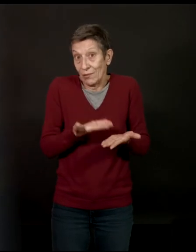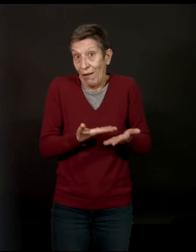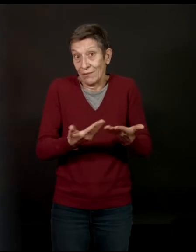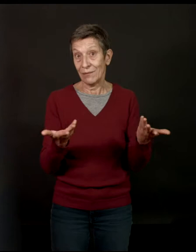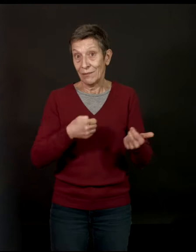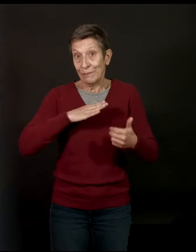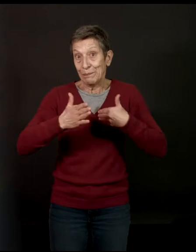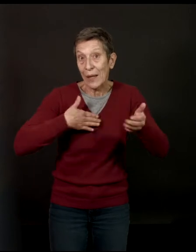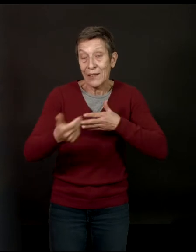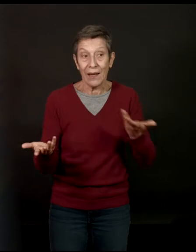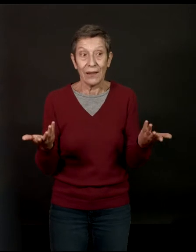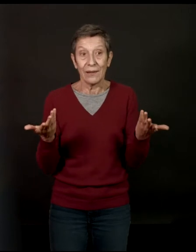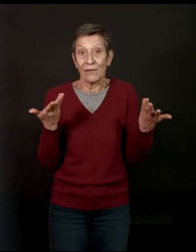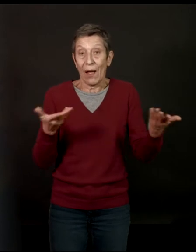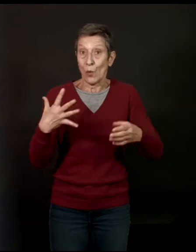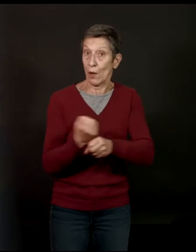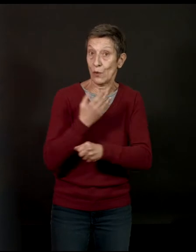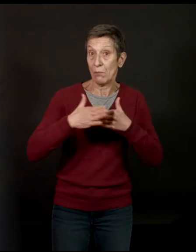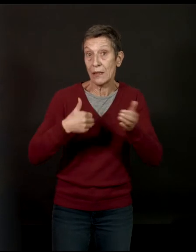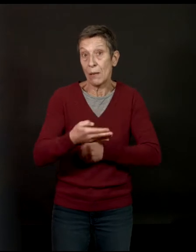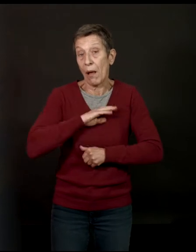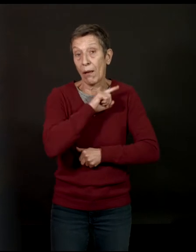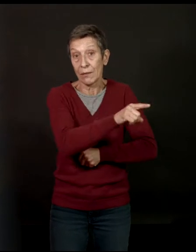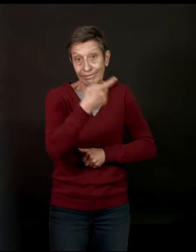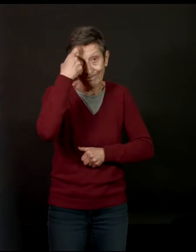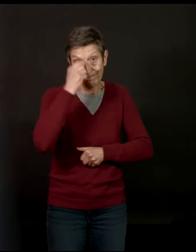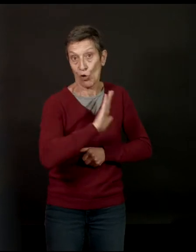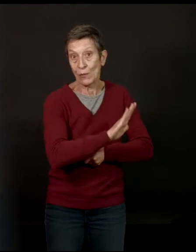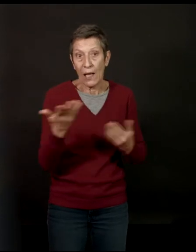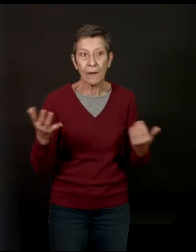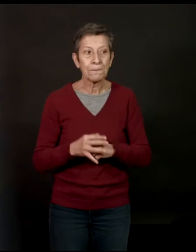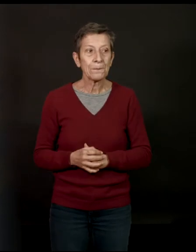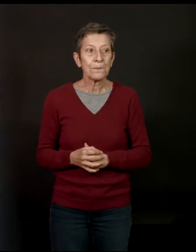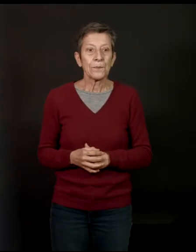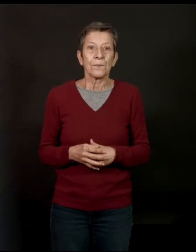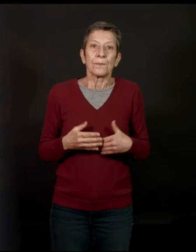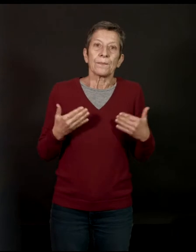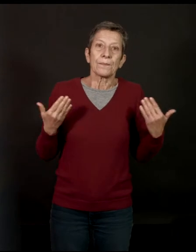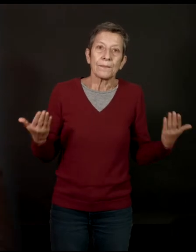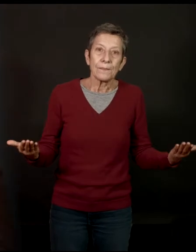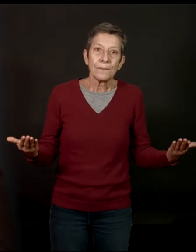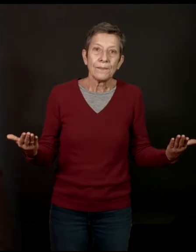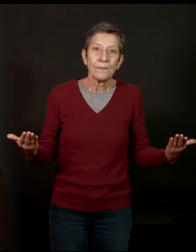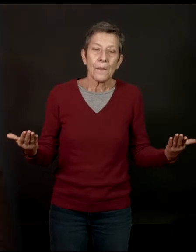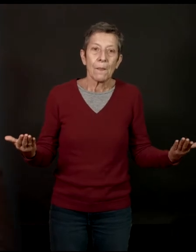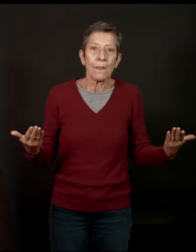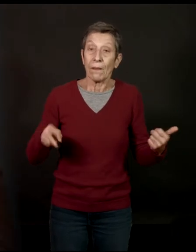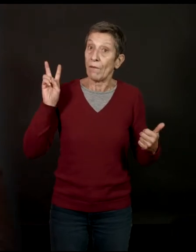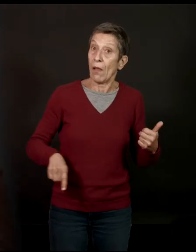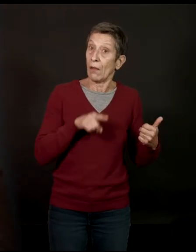son métier, en tout cas, la manière dont il a pu le réussir. Et donc, c'est vrai que je ne voulais pas... Enfin, il prend une